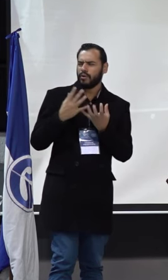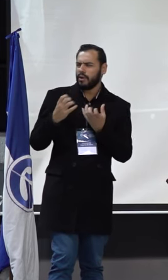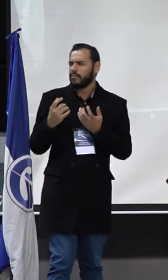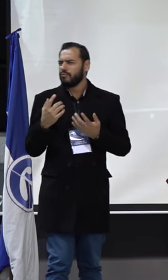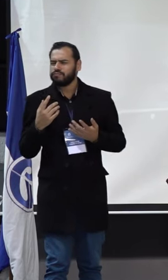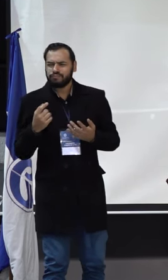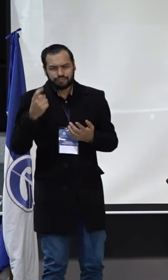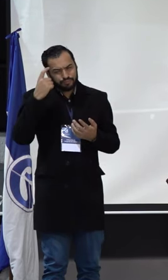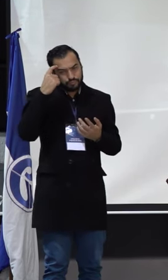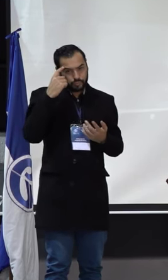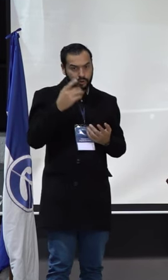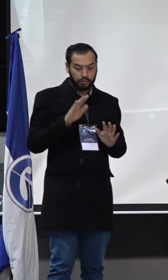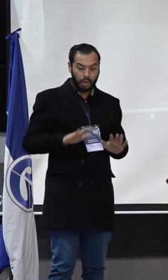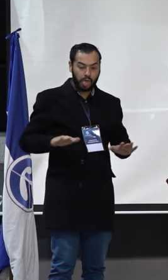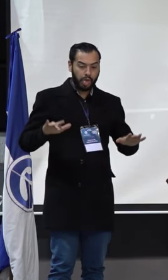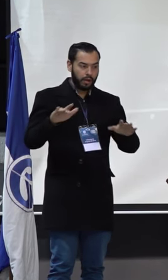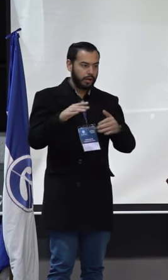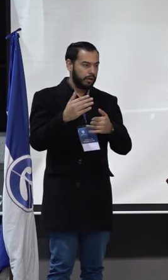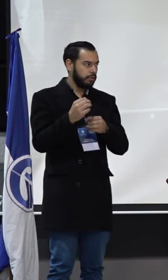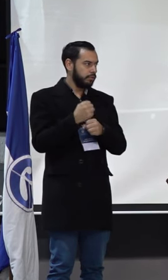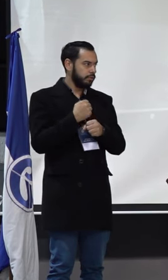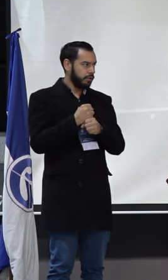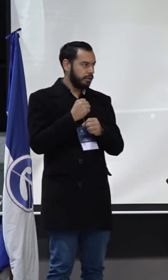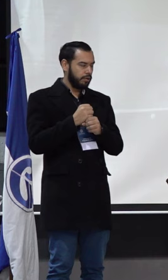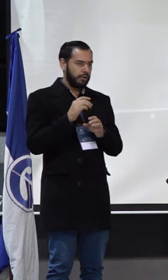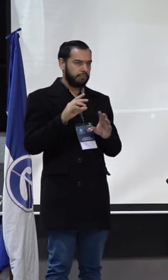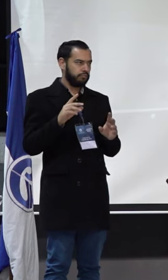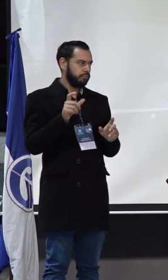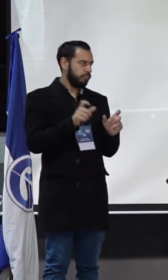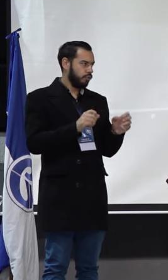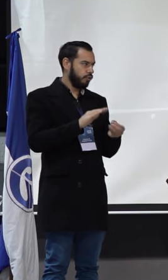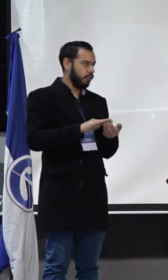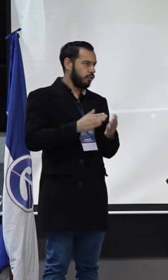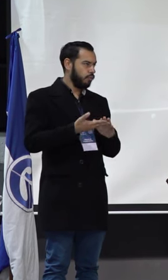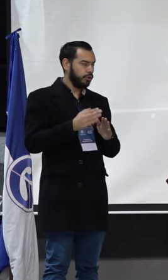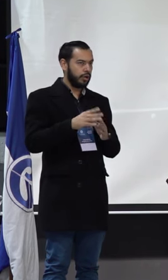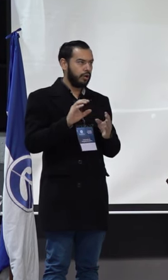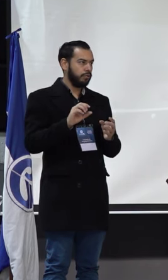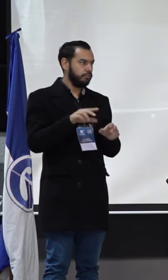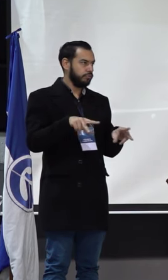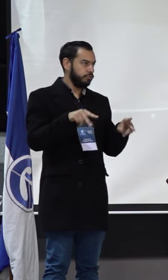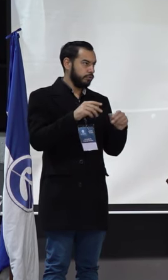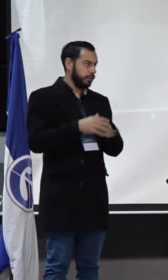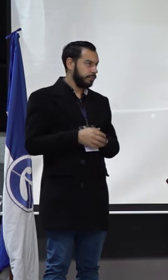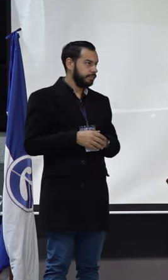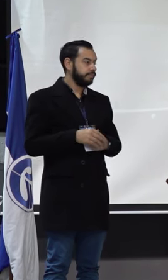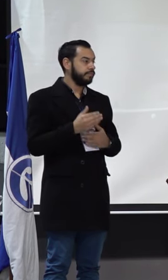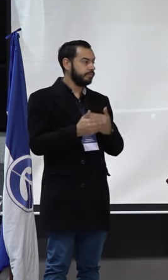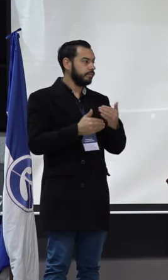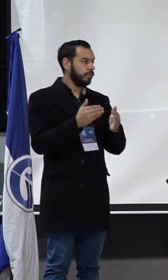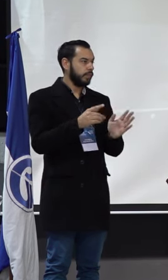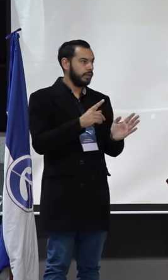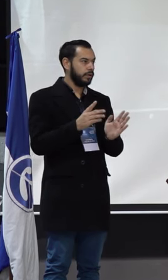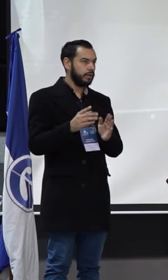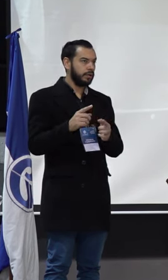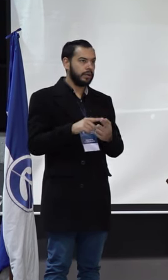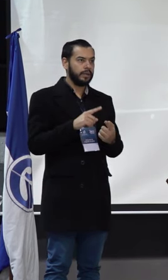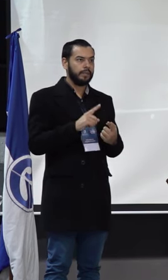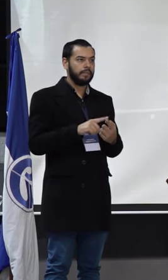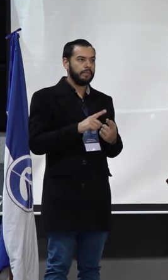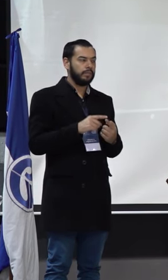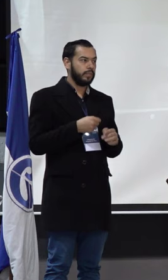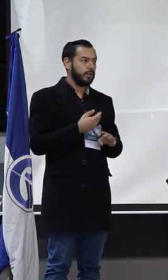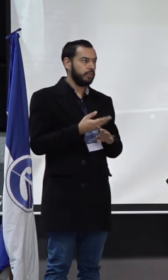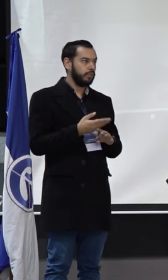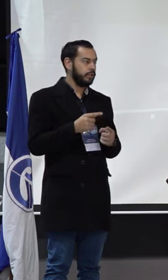a trabajar con la población y con la sociedad. La primera, en ese orden de idea, la primera de nuestras propuestas